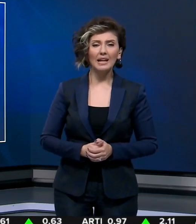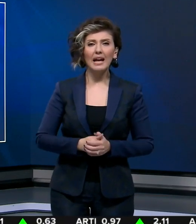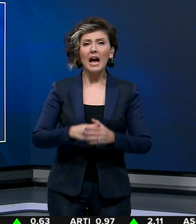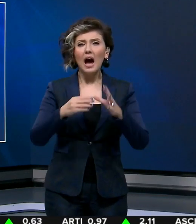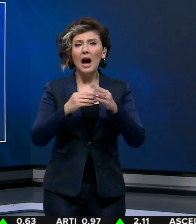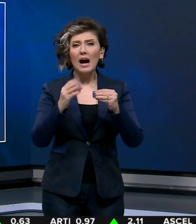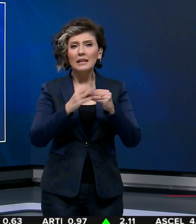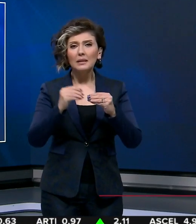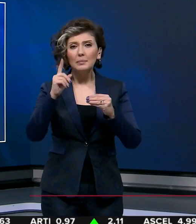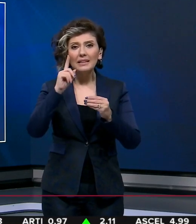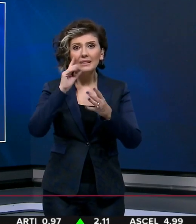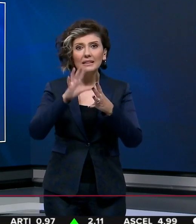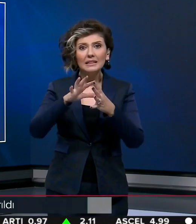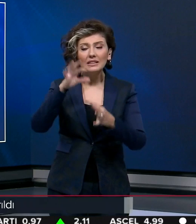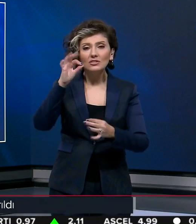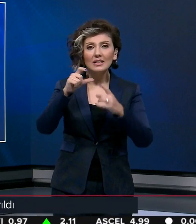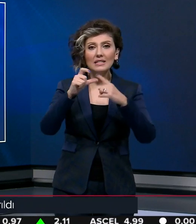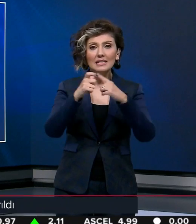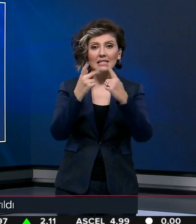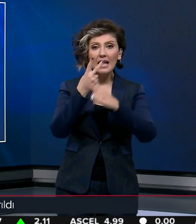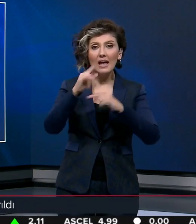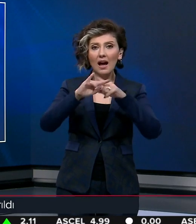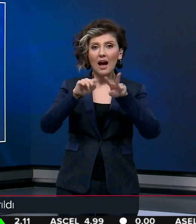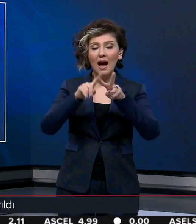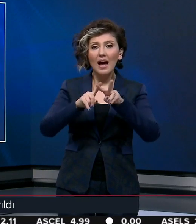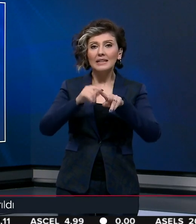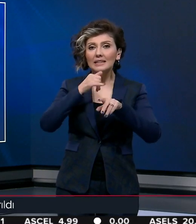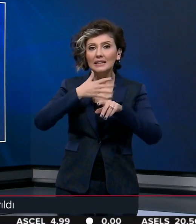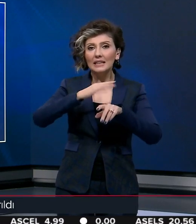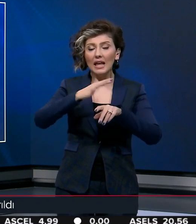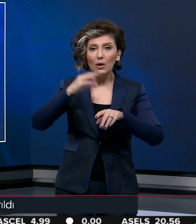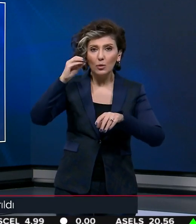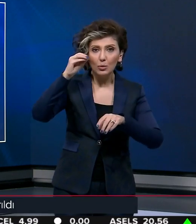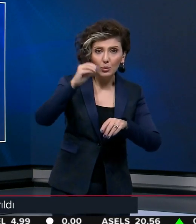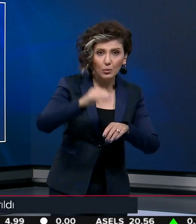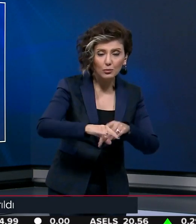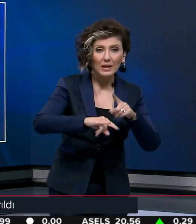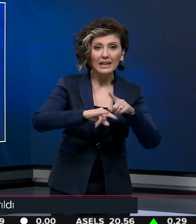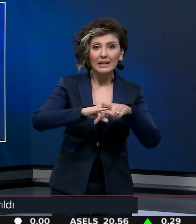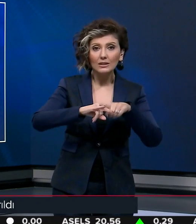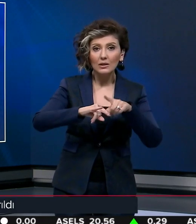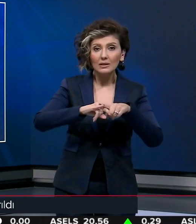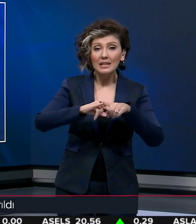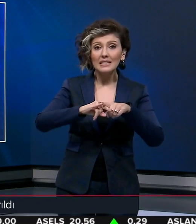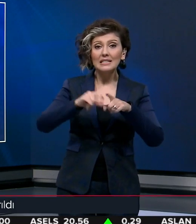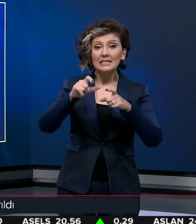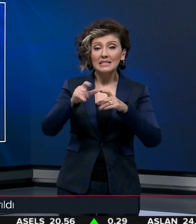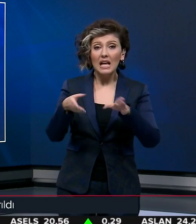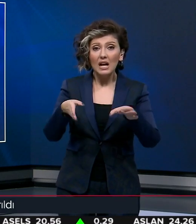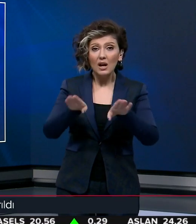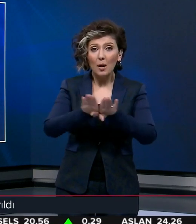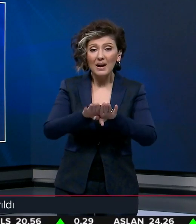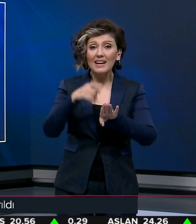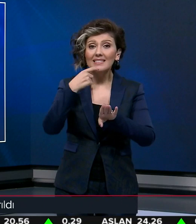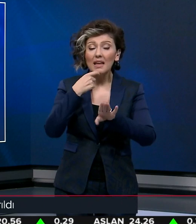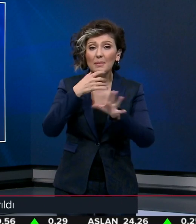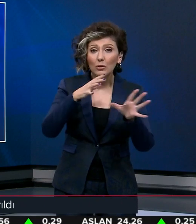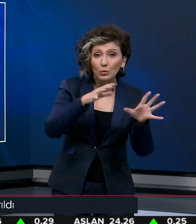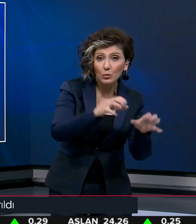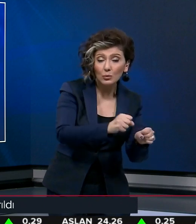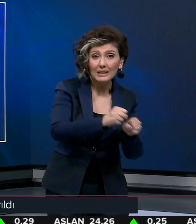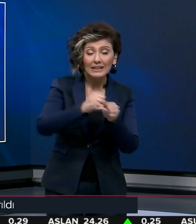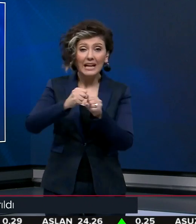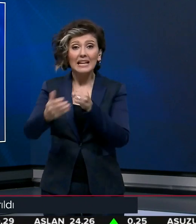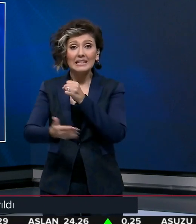Adana'da bir kişi Seyhan Nehri'ne düştü. Hidroelektrik santralinin kapaklarındaki demirlere tutunarak